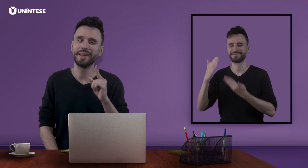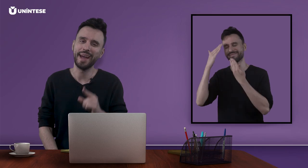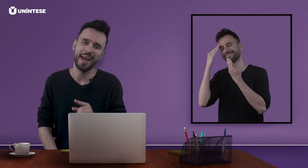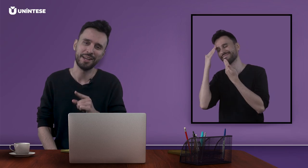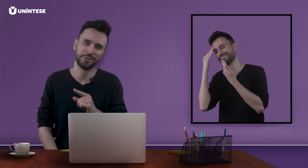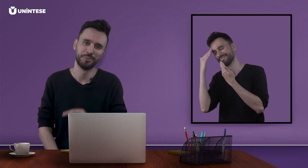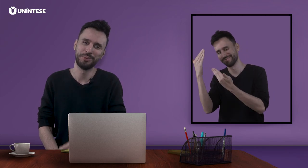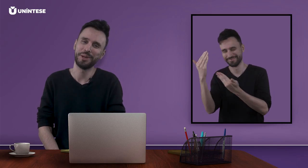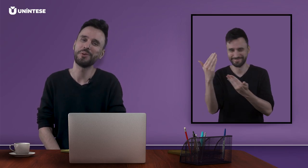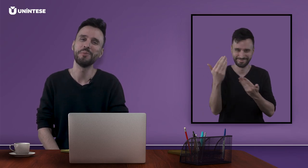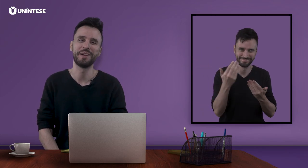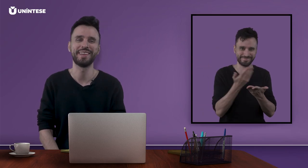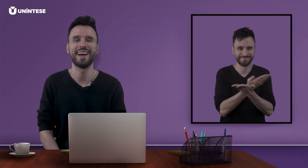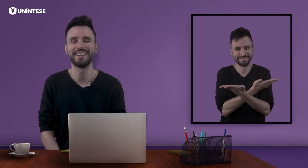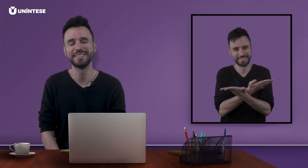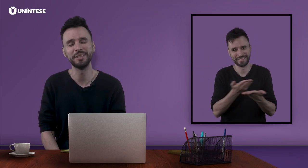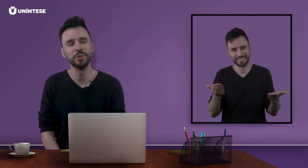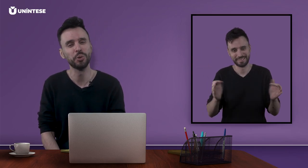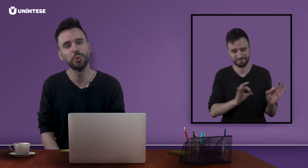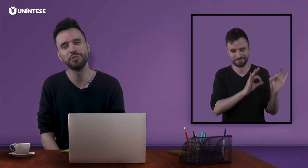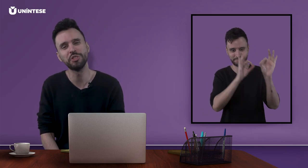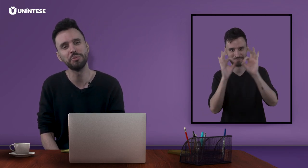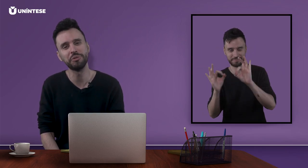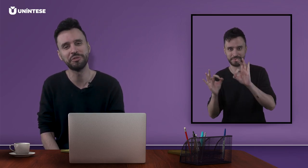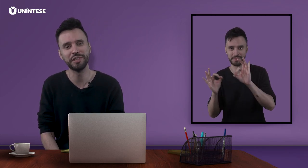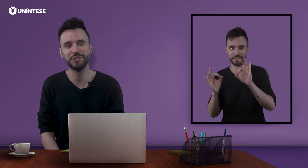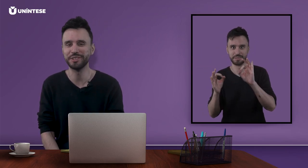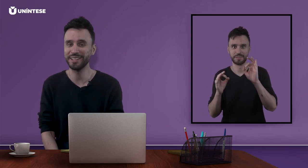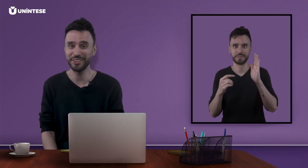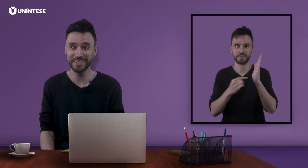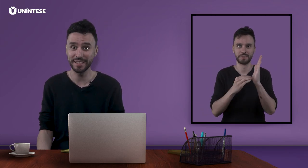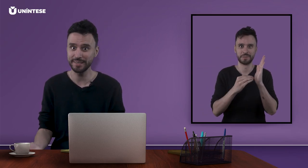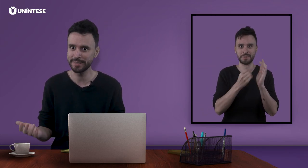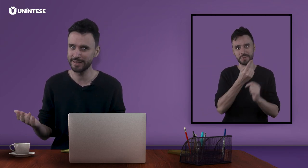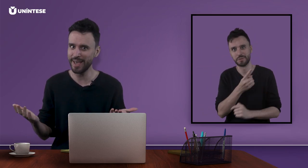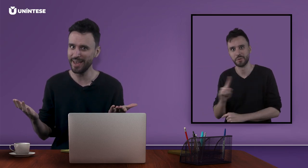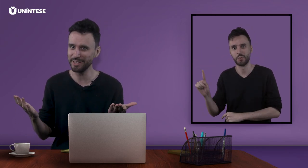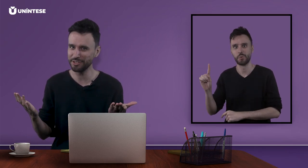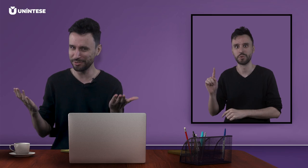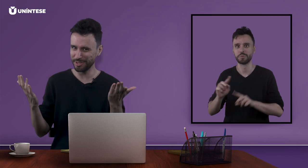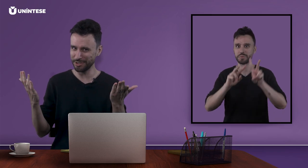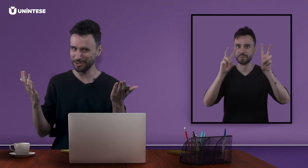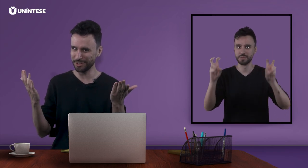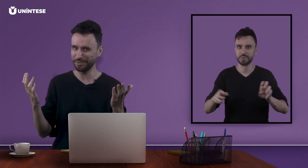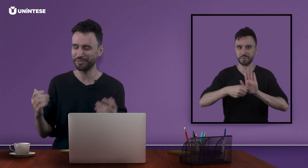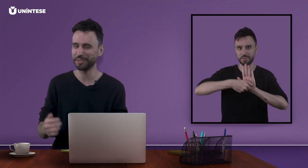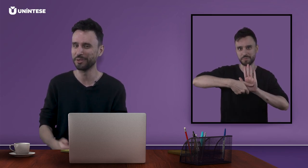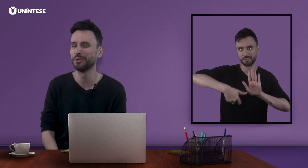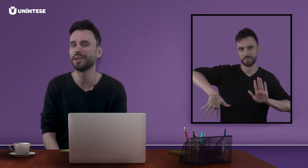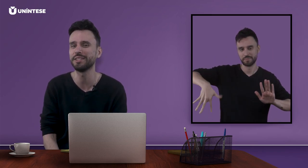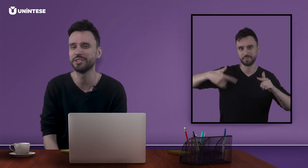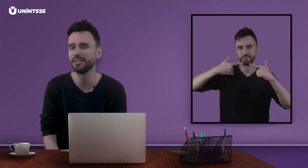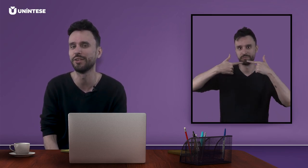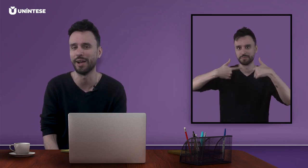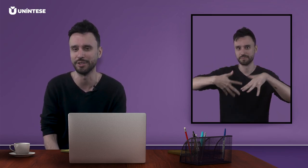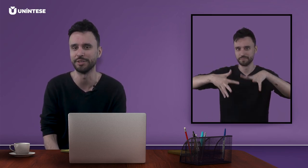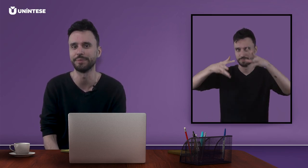Obrigado por acompanhar esse último vídeo da nossa série de vídeos de figuras de linguagem.